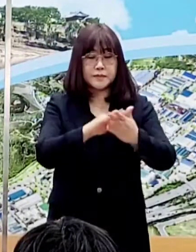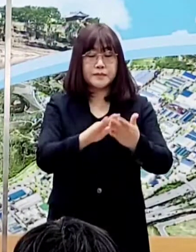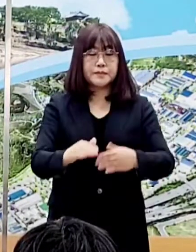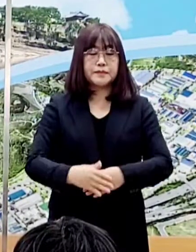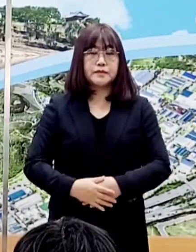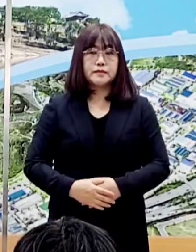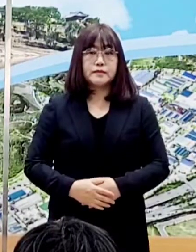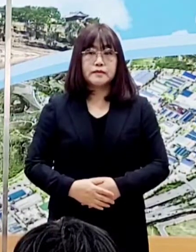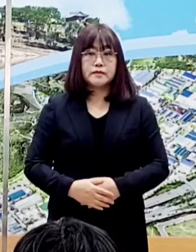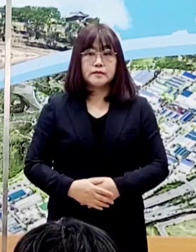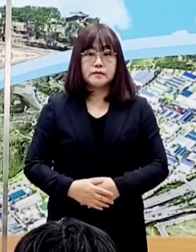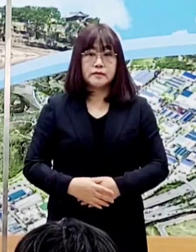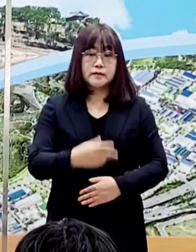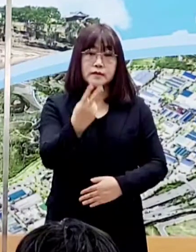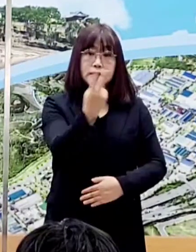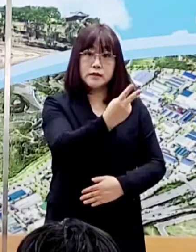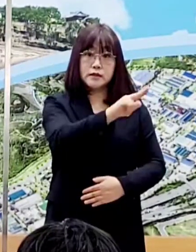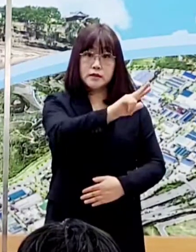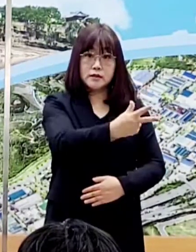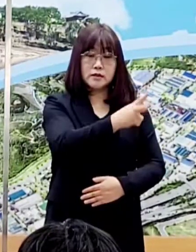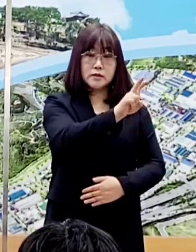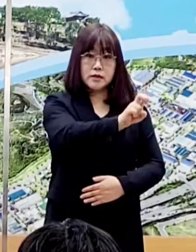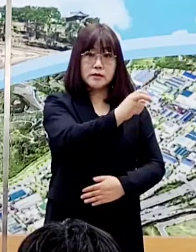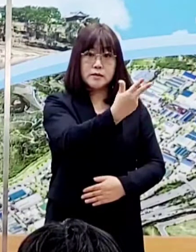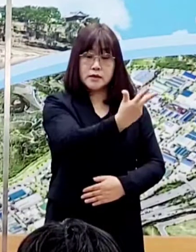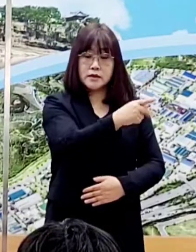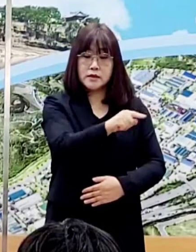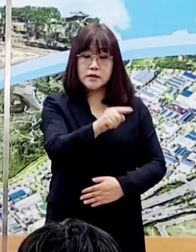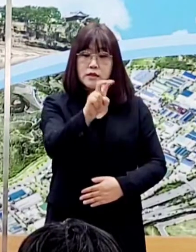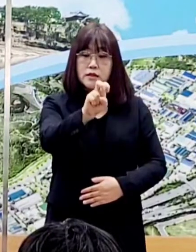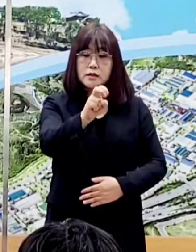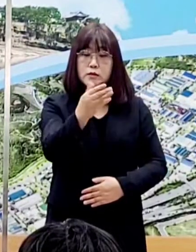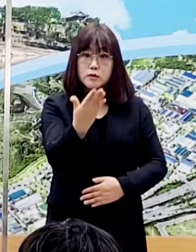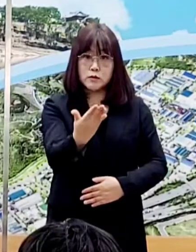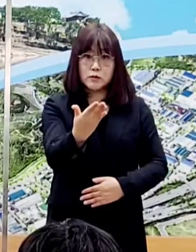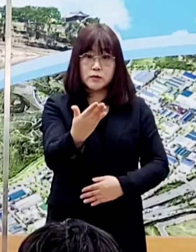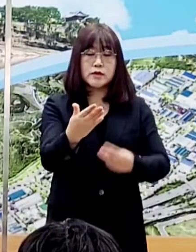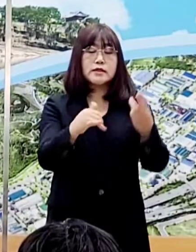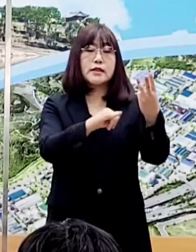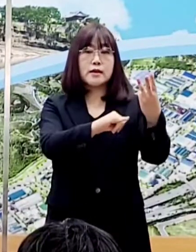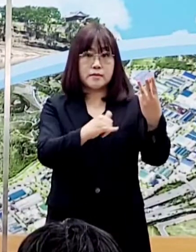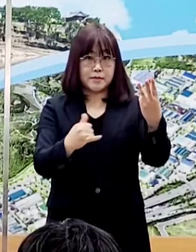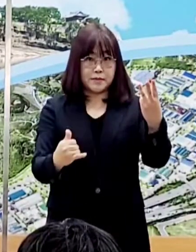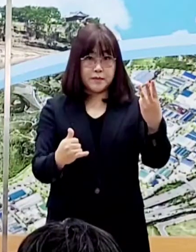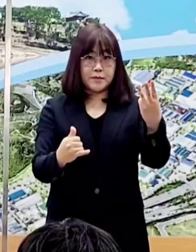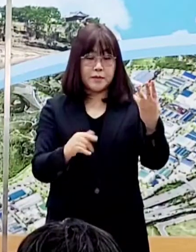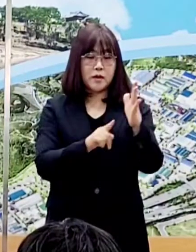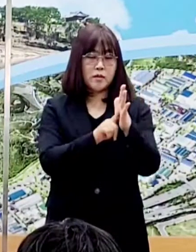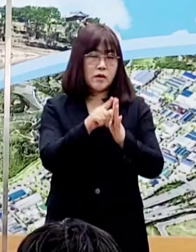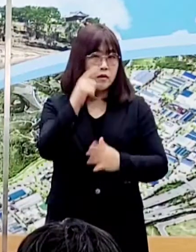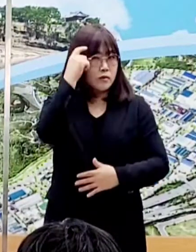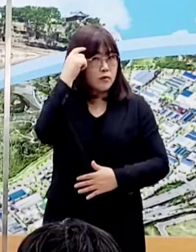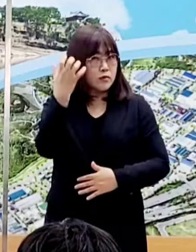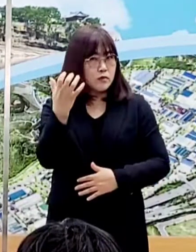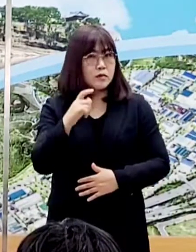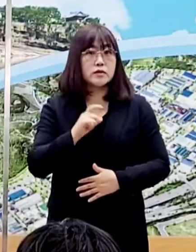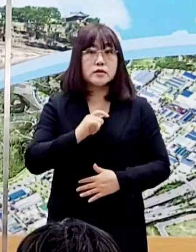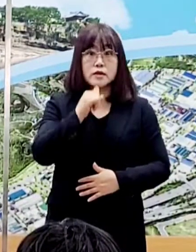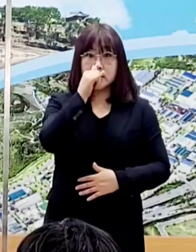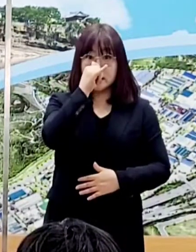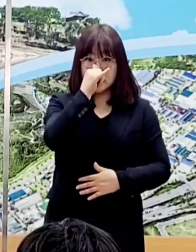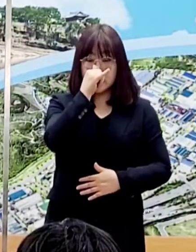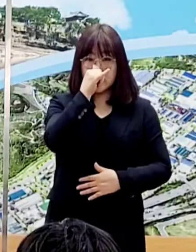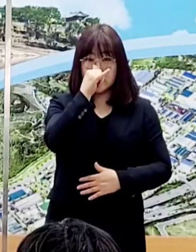과정입니다. 진주 2727에서 29번 확진자 3명은, 발열, 두통 등의 증상으로